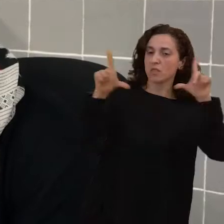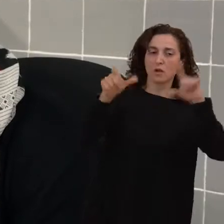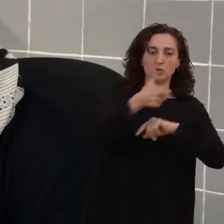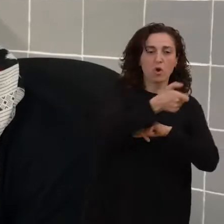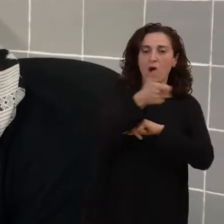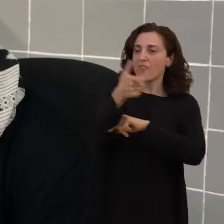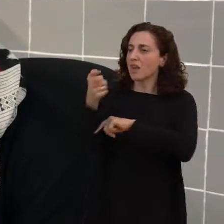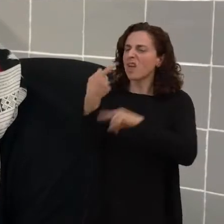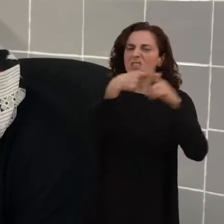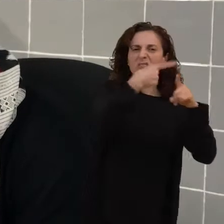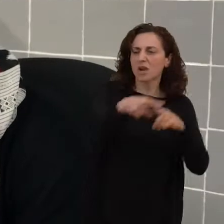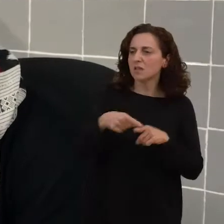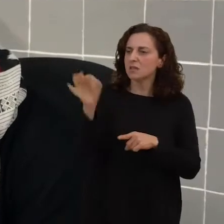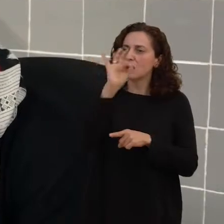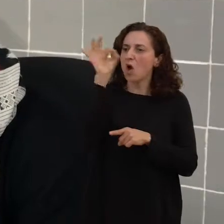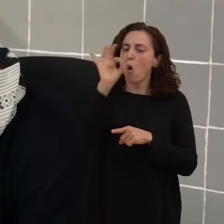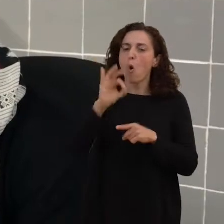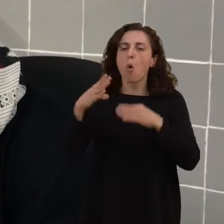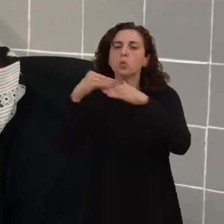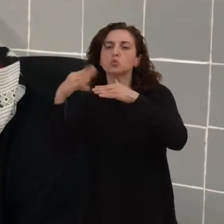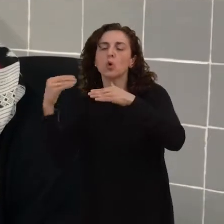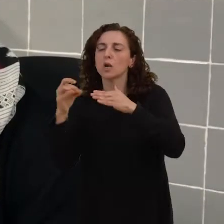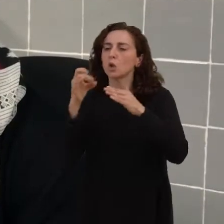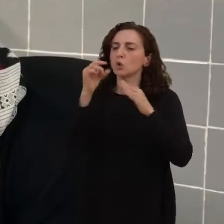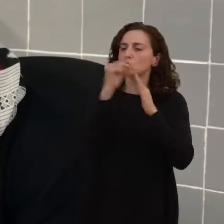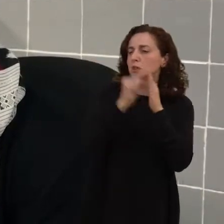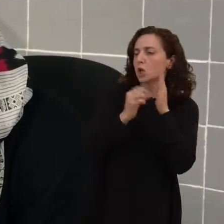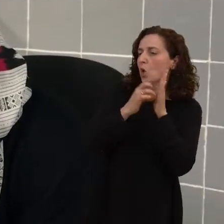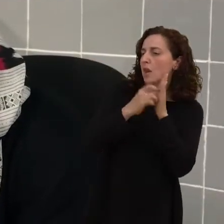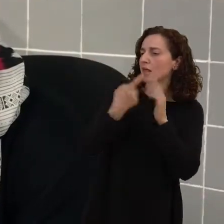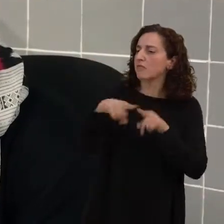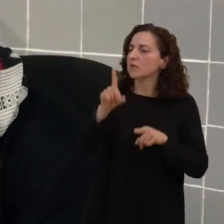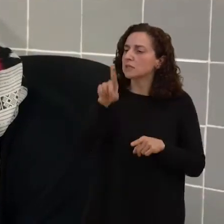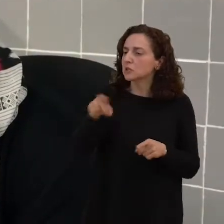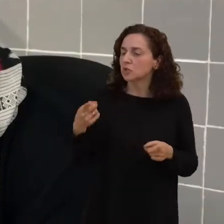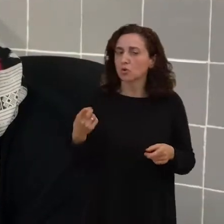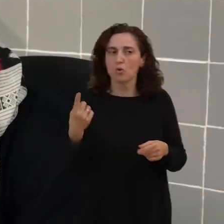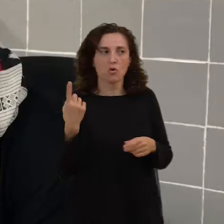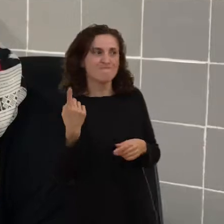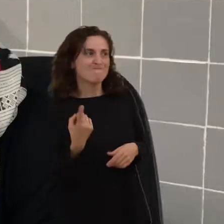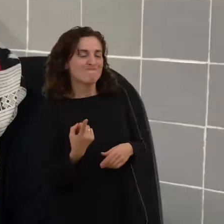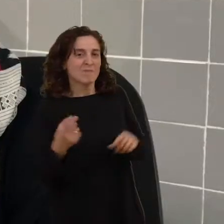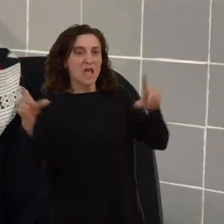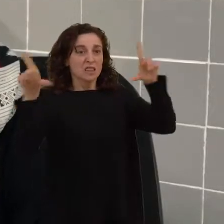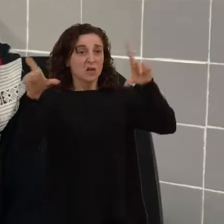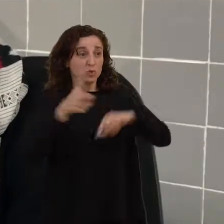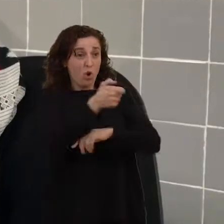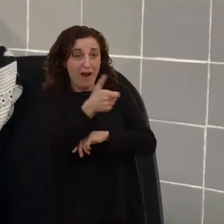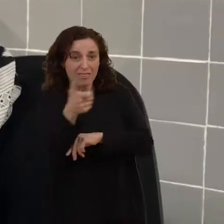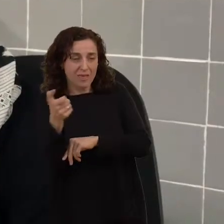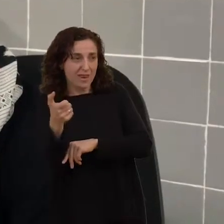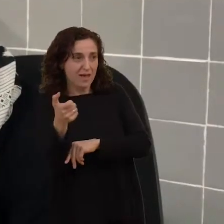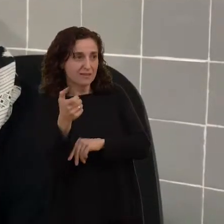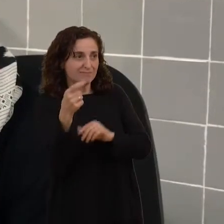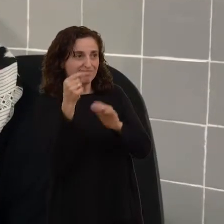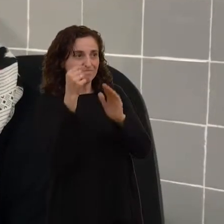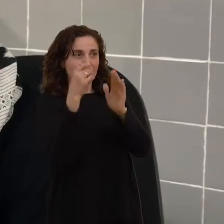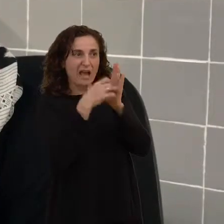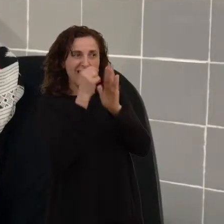por ejemplo, de una cadena a otra o entre grupos de usuarios? Entre cadenas yo no podría decir, porque lo